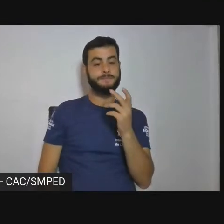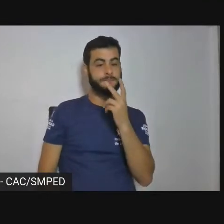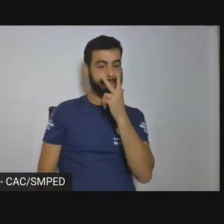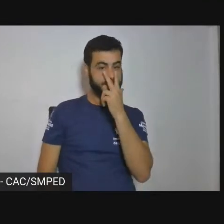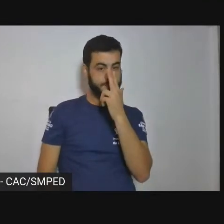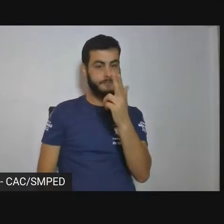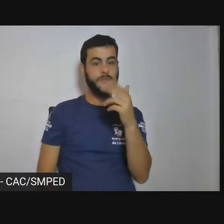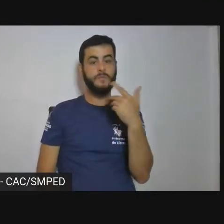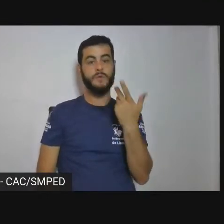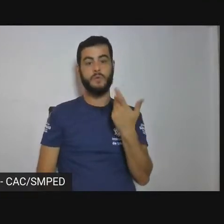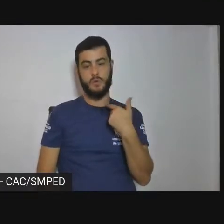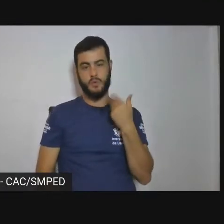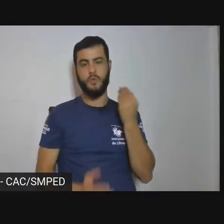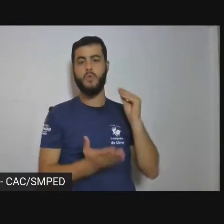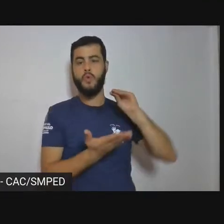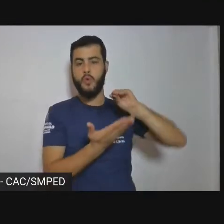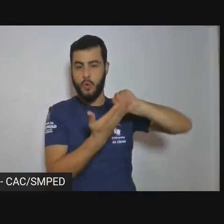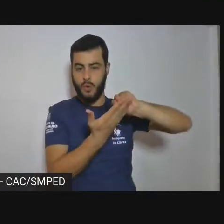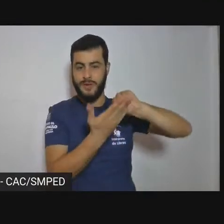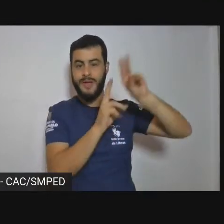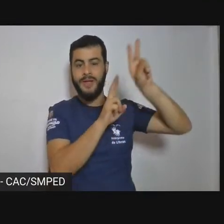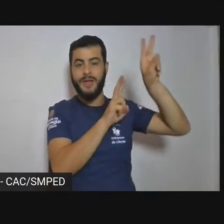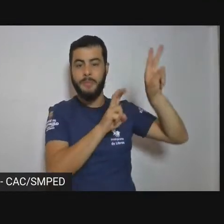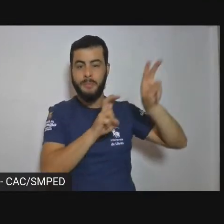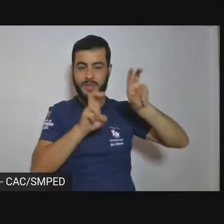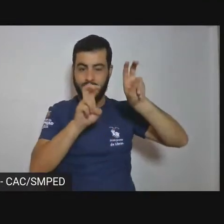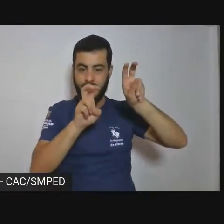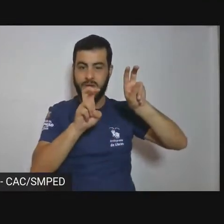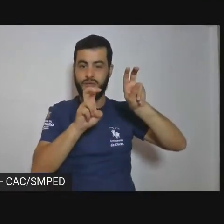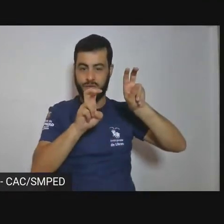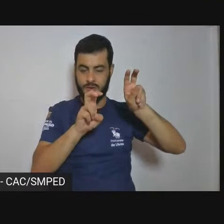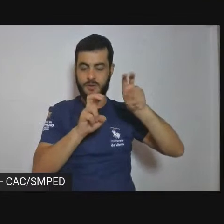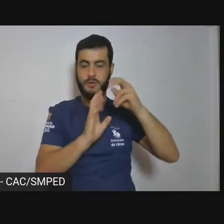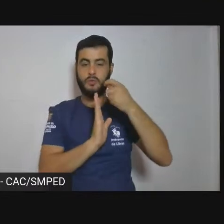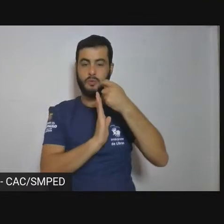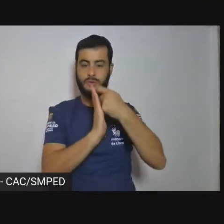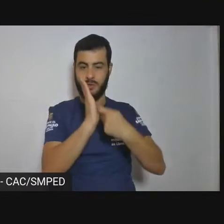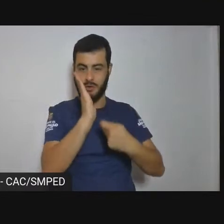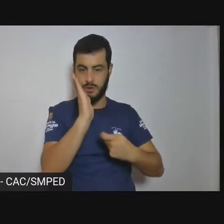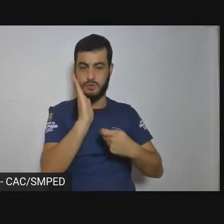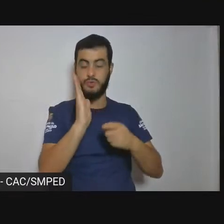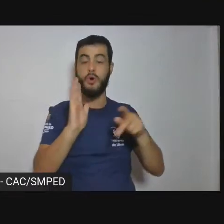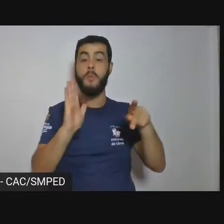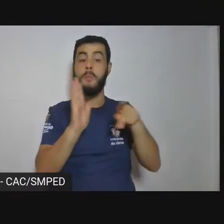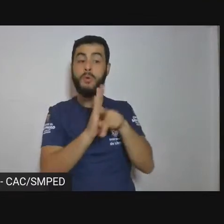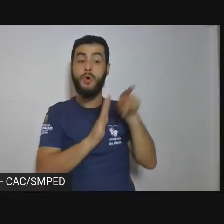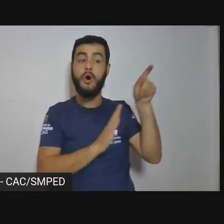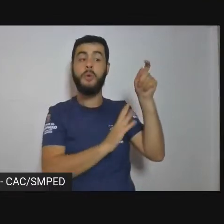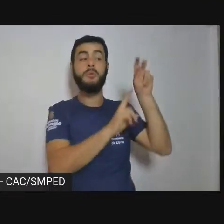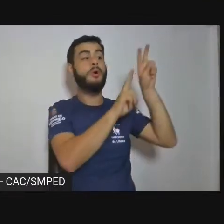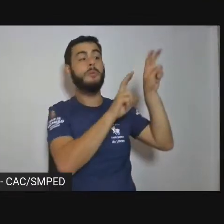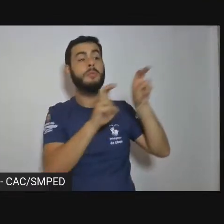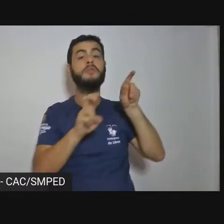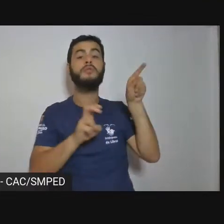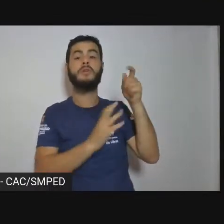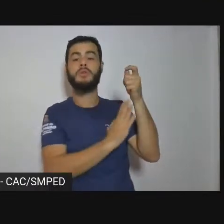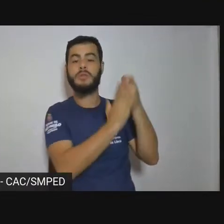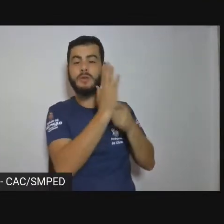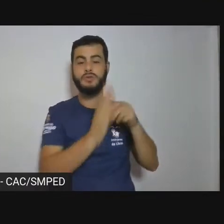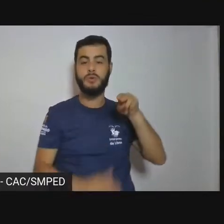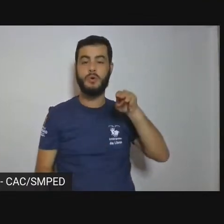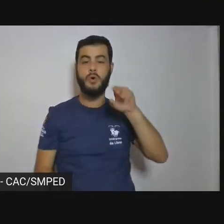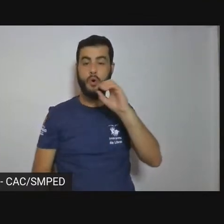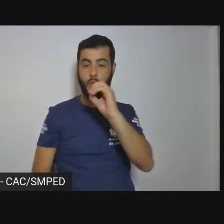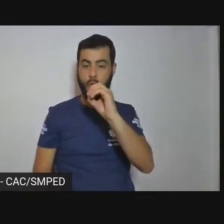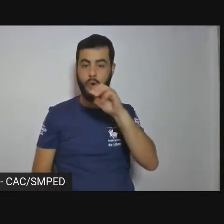que coloquei no texto, do texto chamado Mirante, que era do Friedrich Rodelin, que dizia assim,